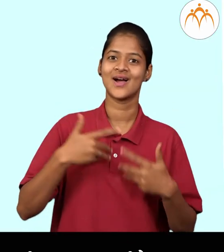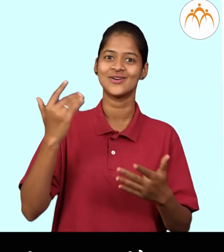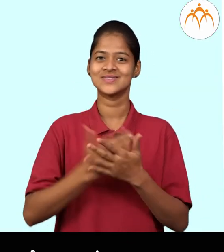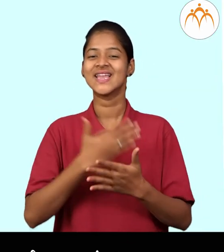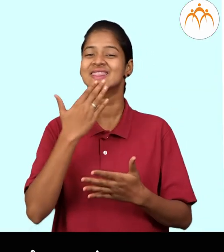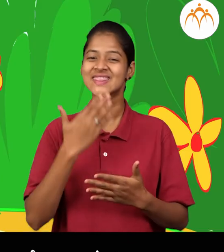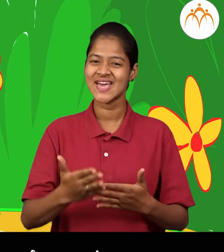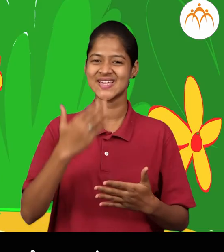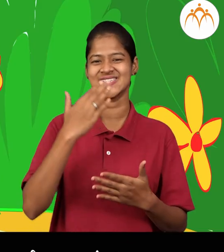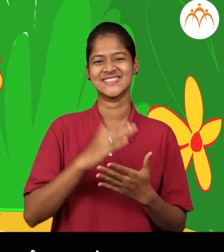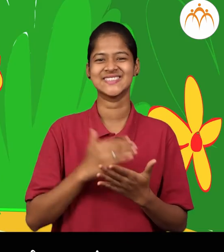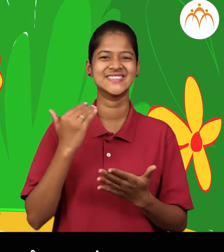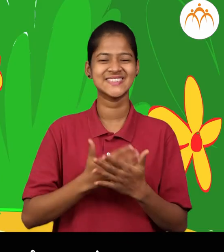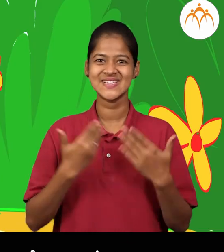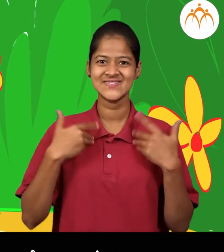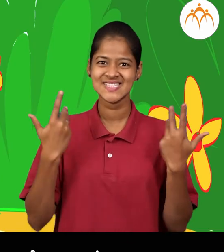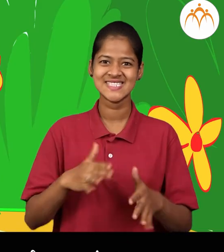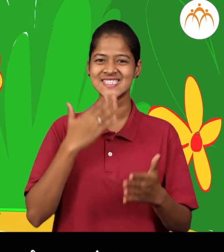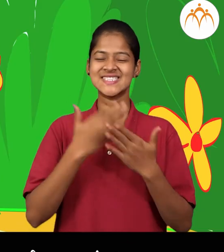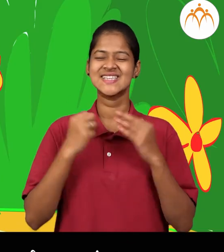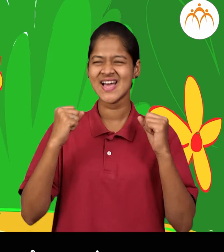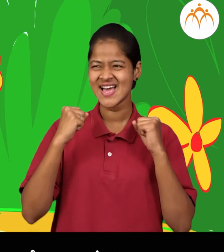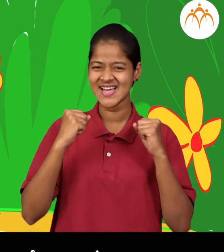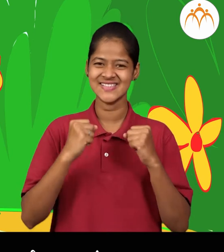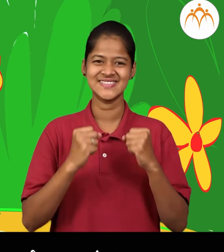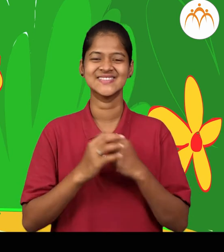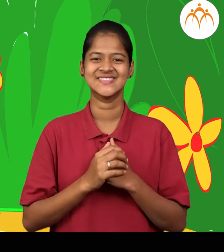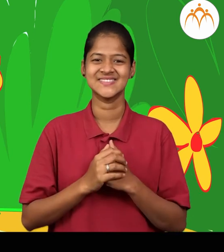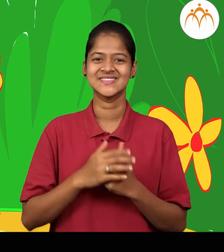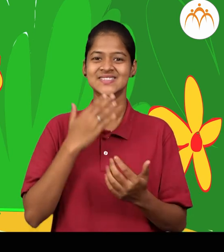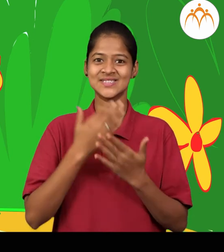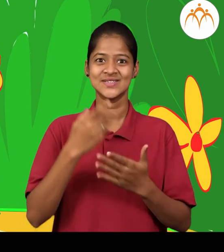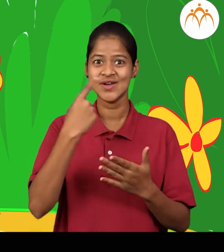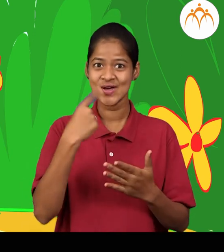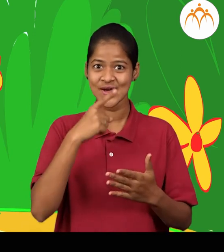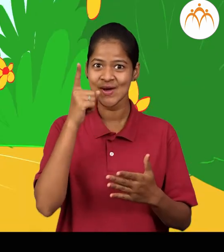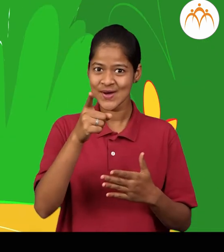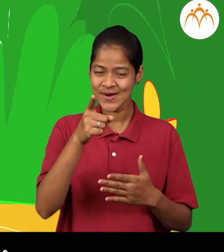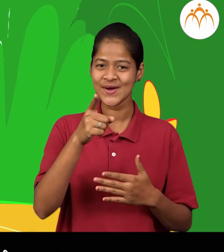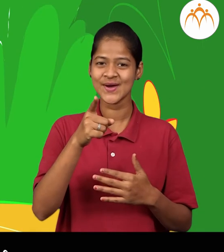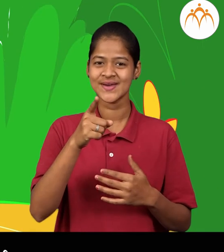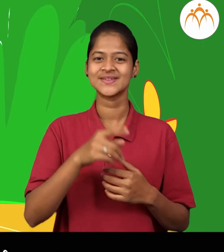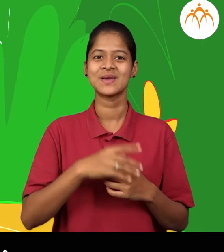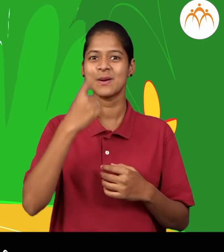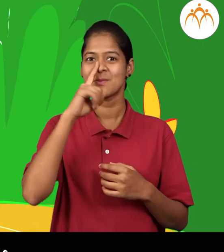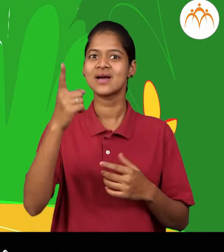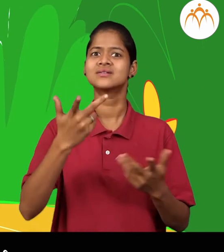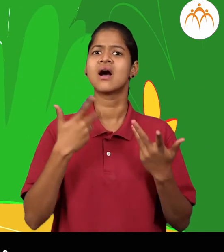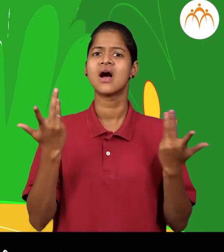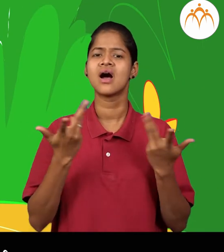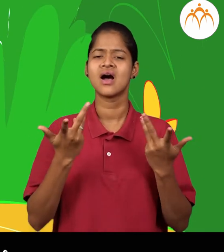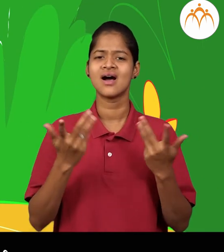हुश थैंक्यूग आई वाचो हुलस हुश कोण तुऄ